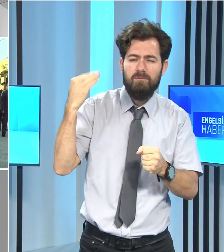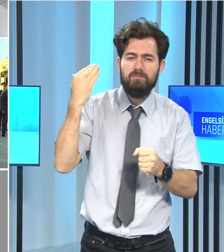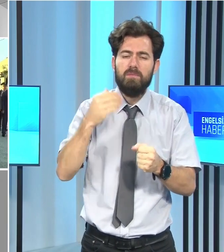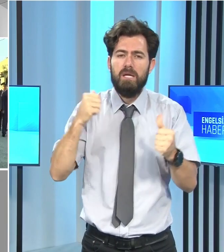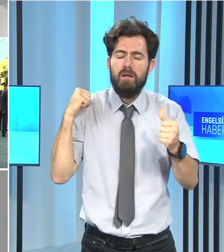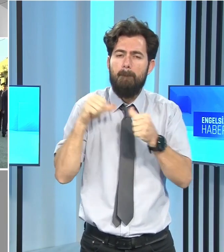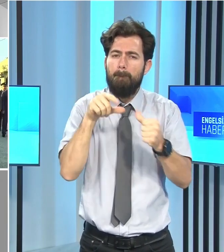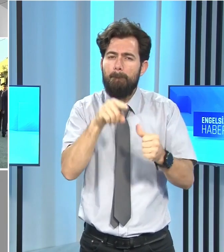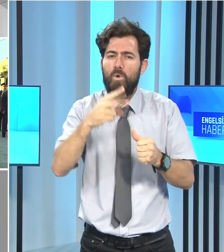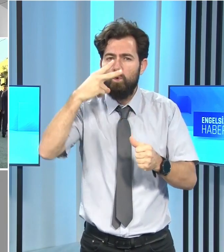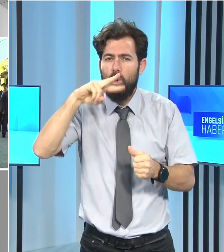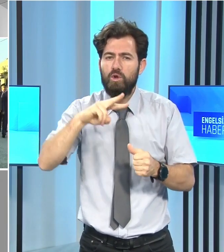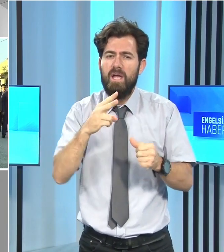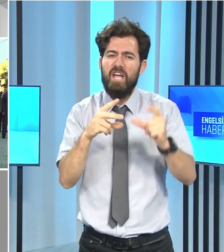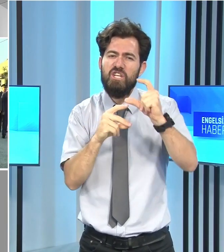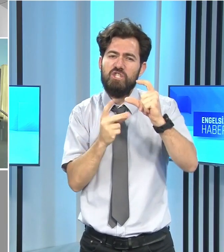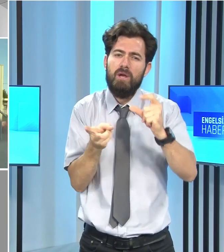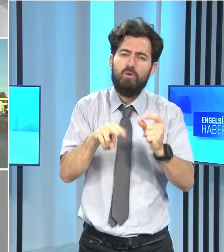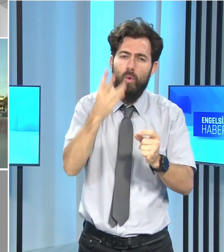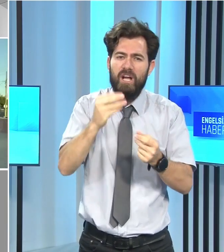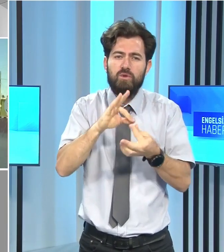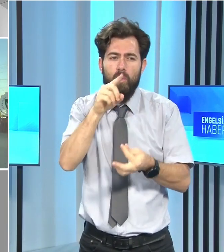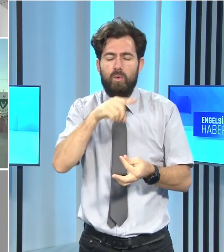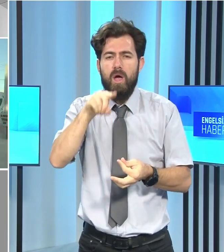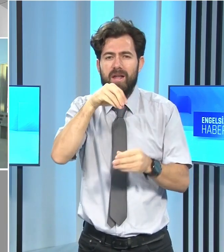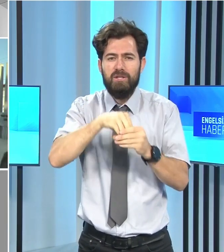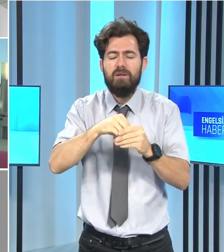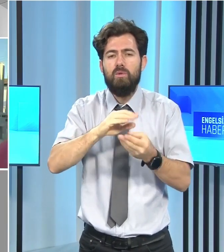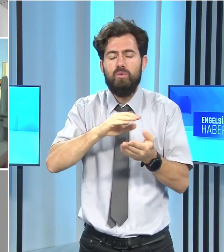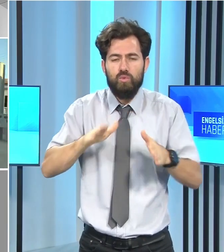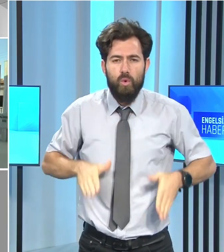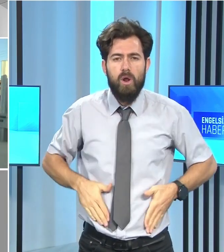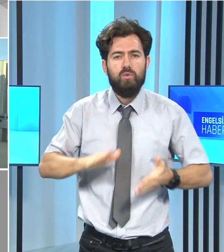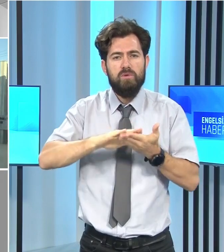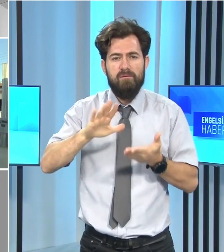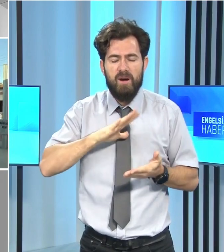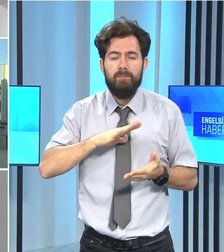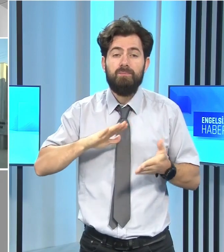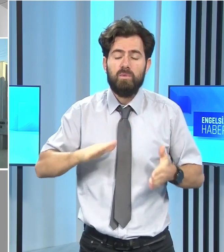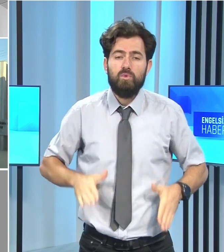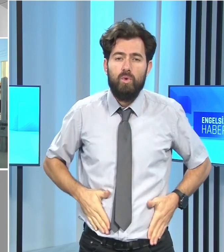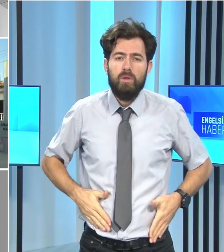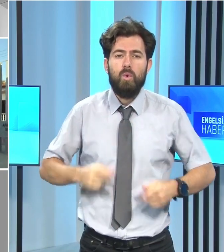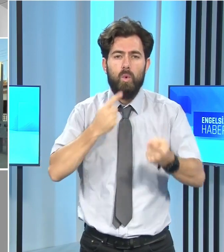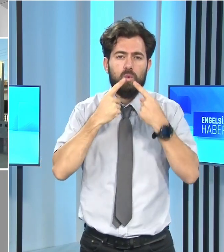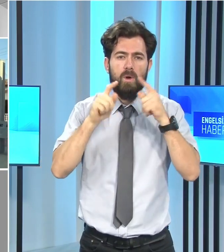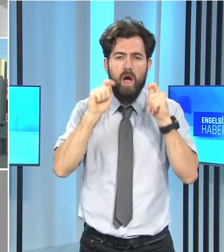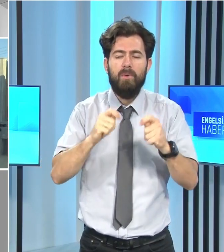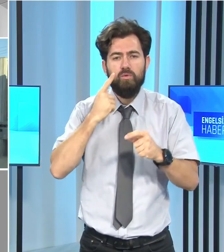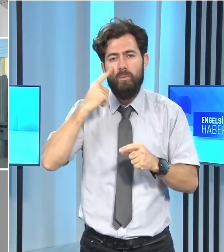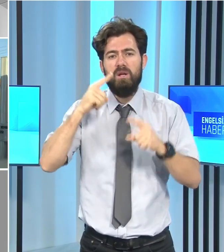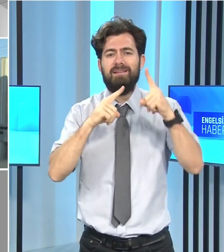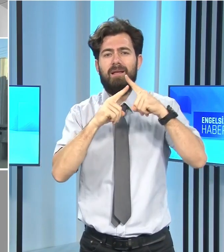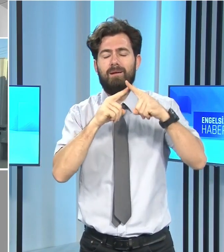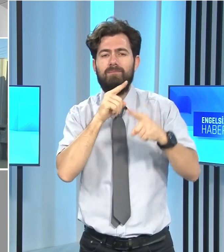bu köyde şehit olanlar için tören düzenlendi. Törende konuşan Cumhurbaşkanı Ersin Tatar,